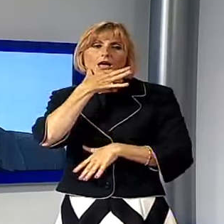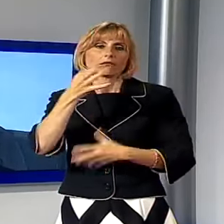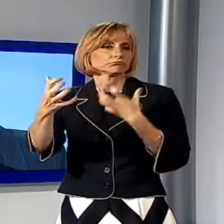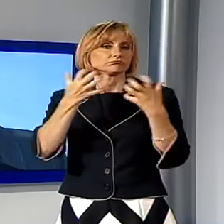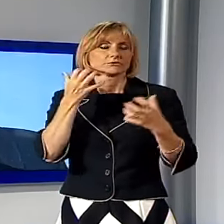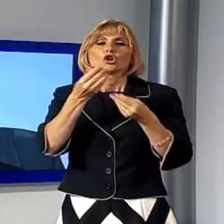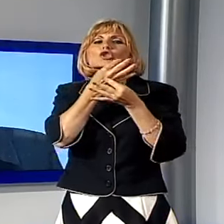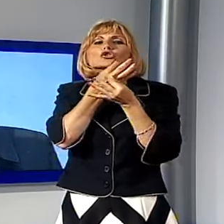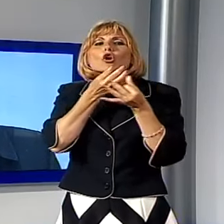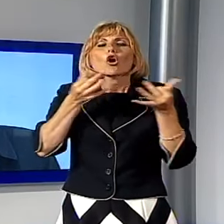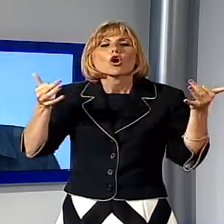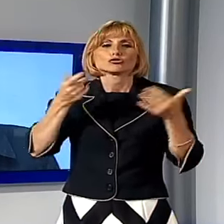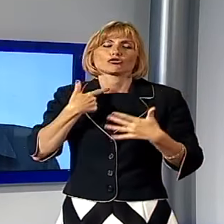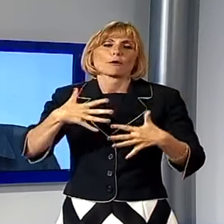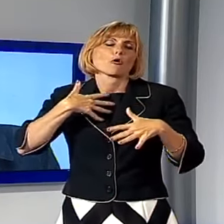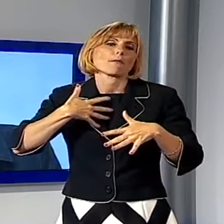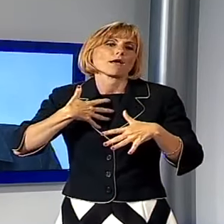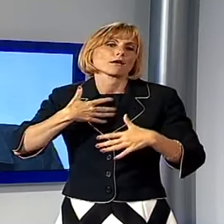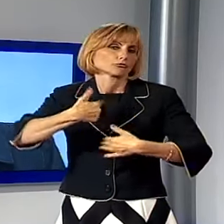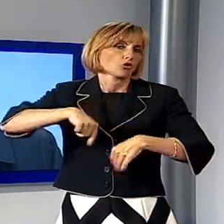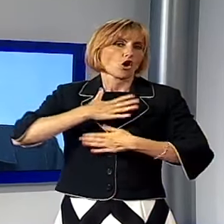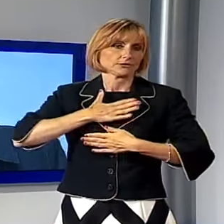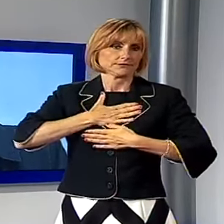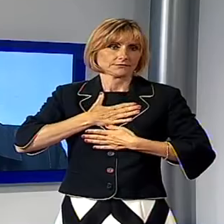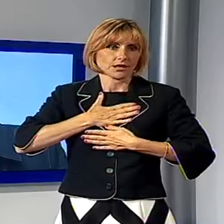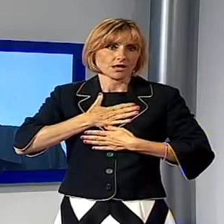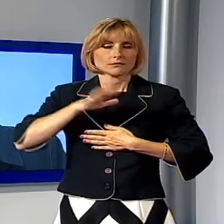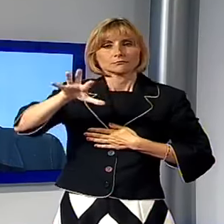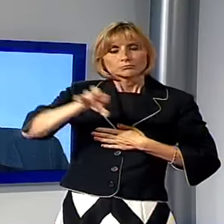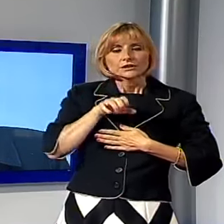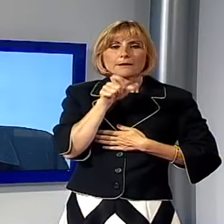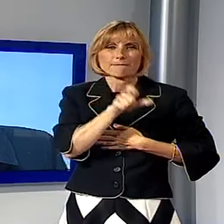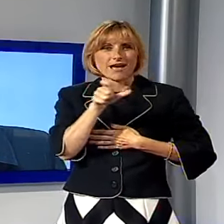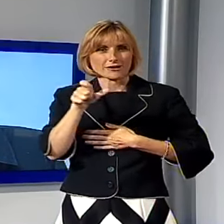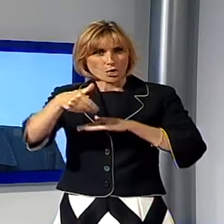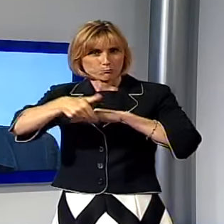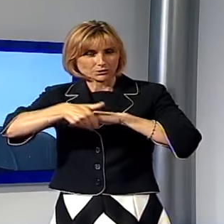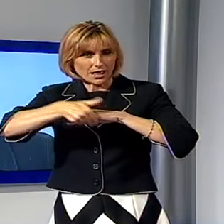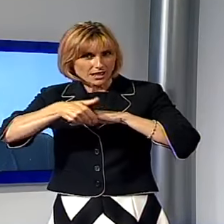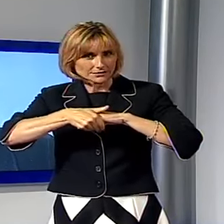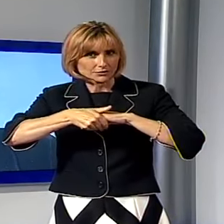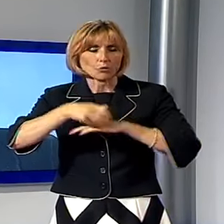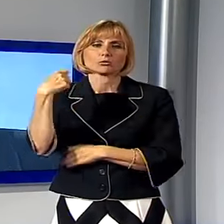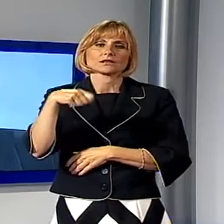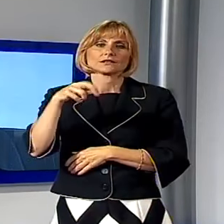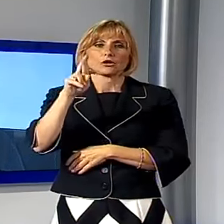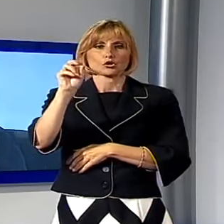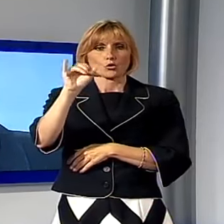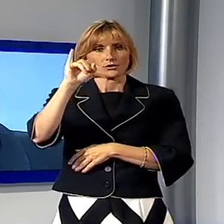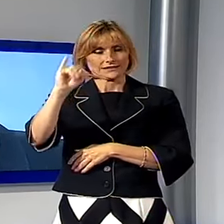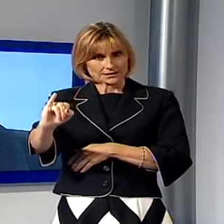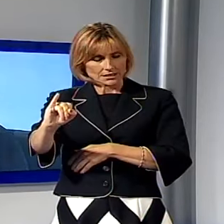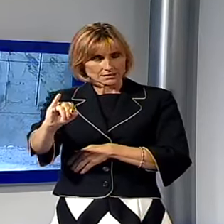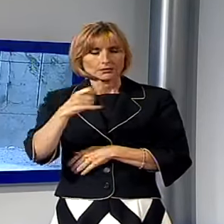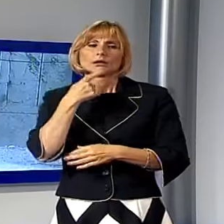della dolce patria nostra è con queste parole prese in prestito da Piero Calamandrei che il Presidente Enrico Rossi ha concluso il suo intervento in aula